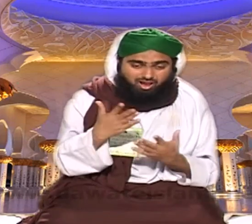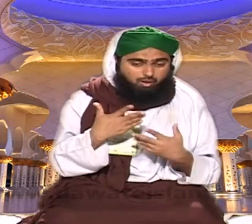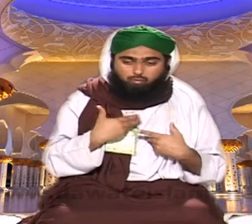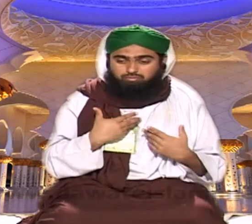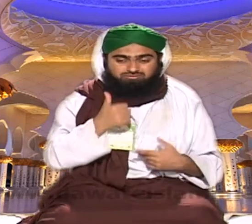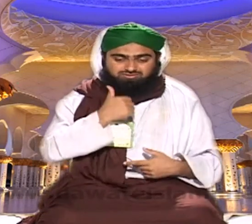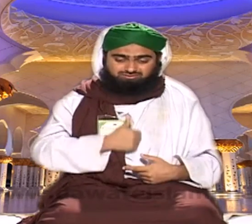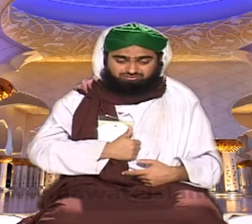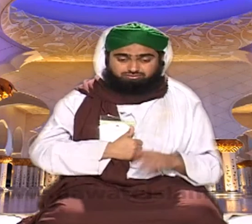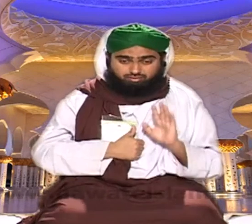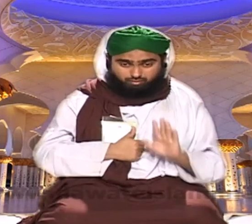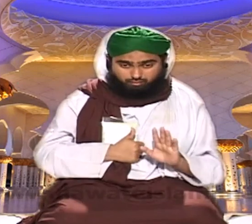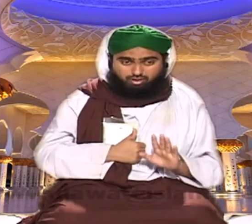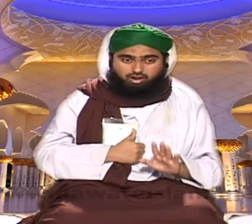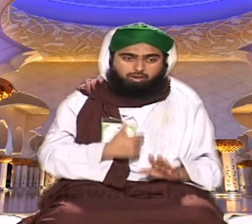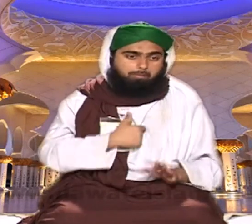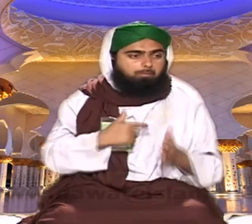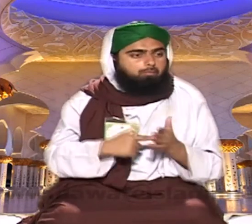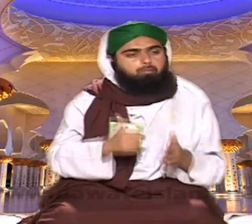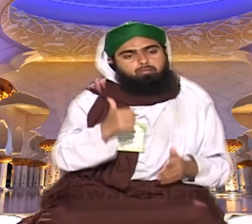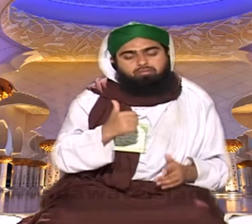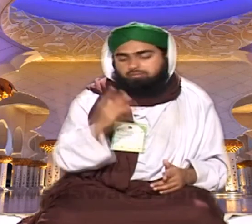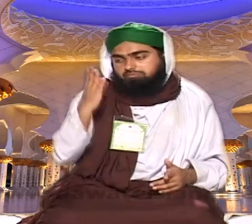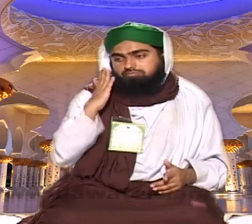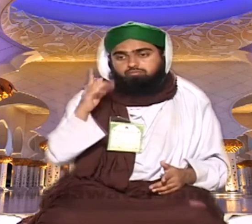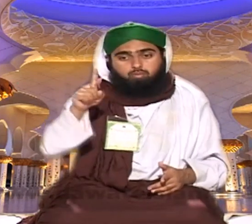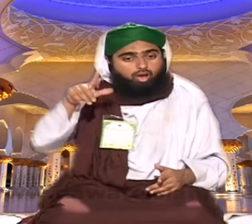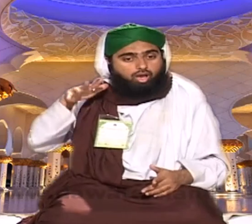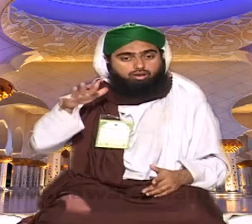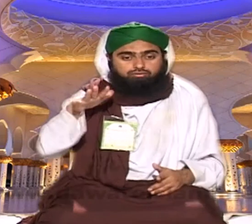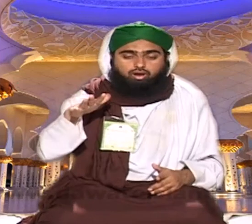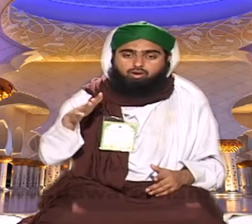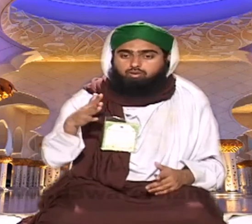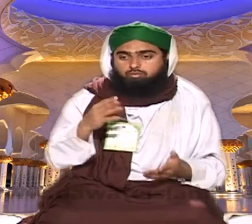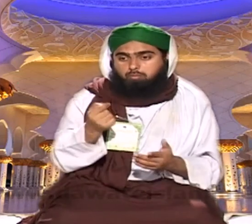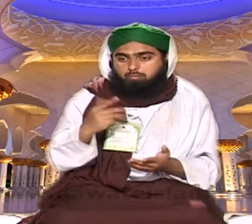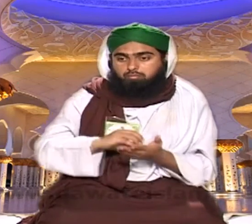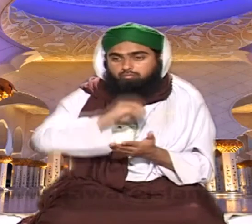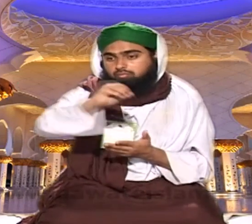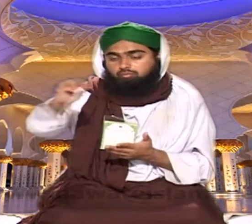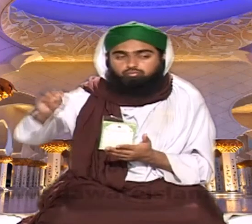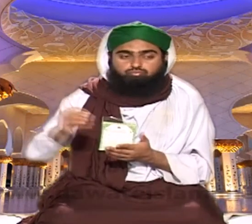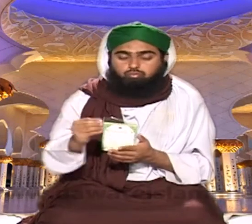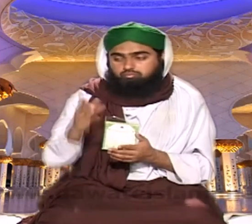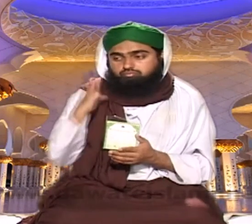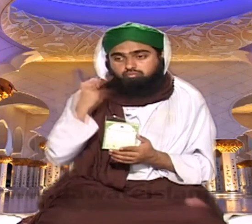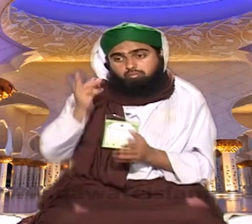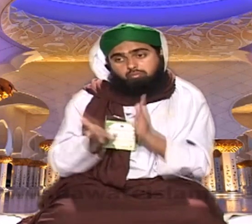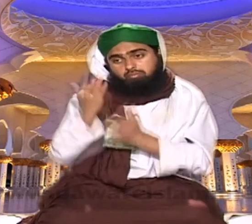پیسے نہیں جو خرید کر کھا لیتا تو اس پر ثواب کی نیت سے اگر صبر کر لے تو ایک